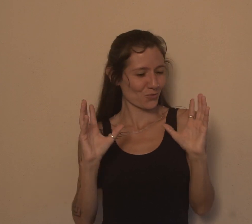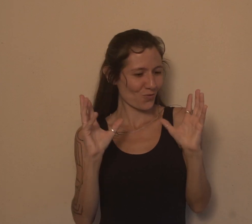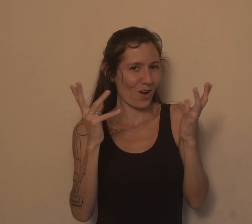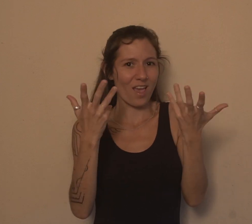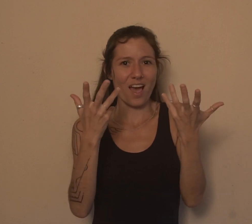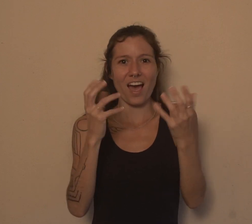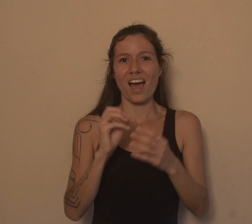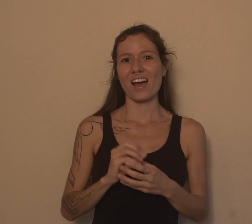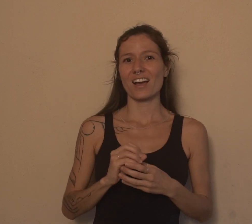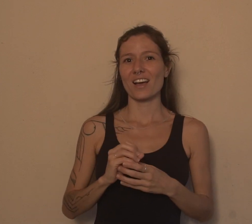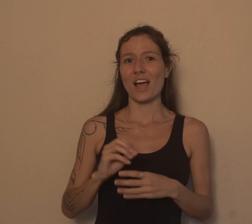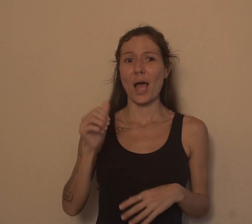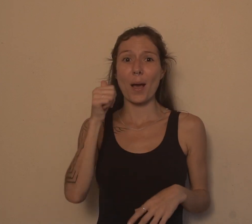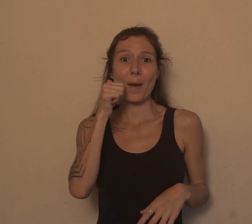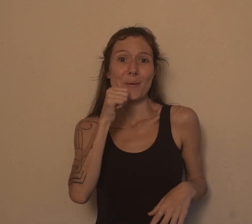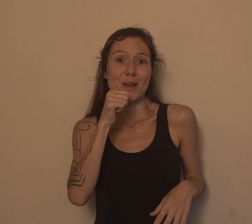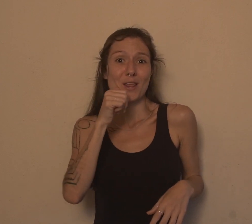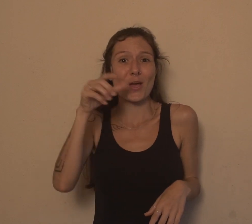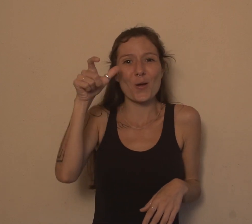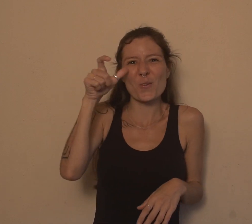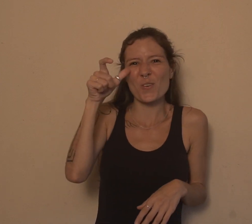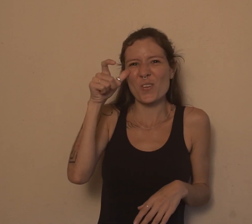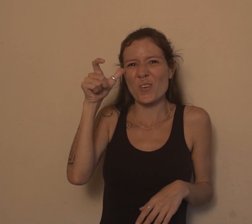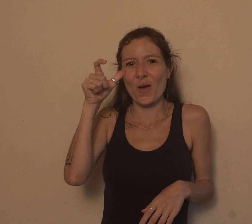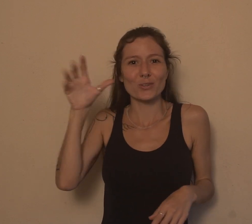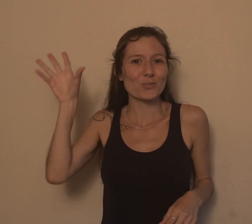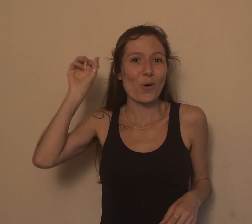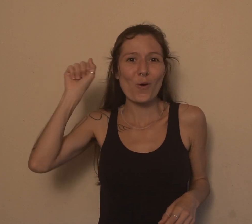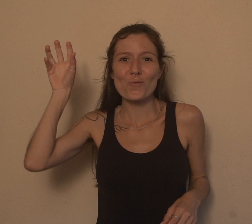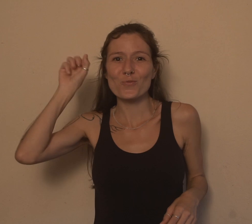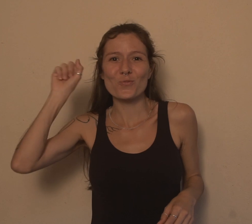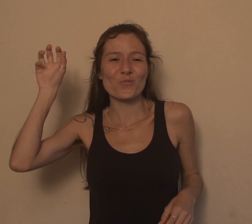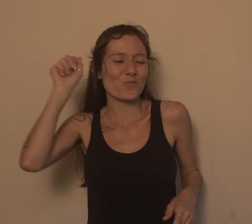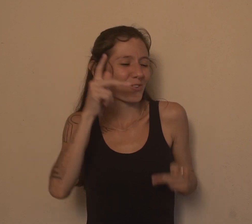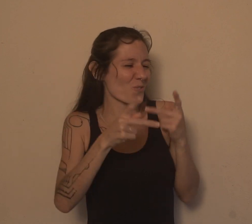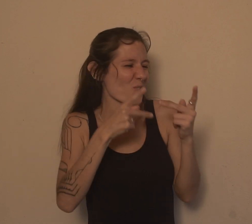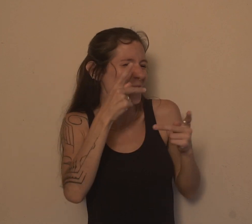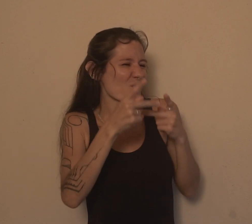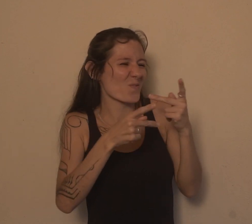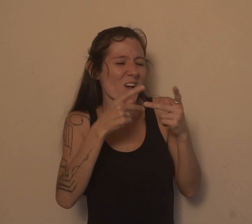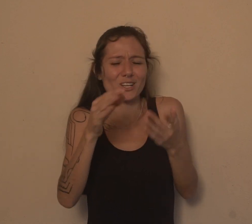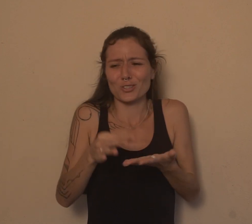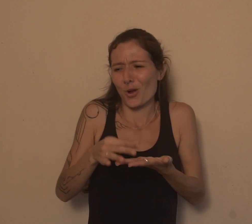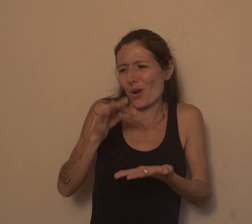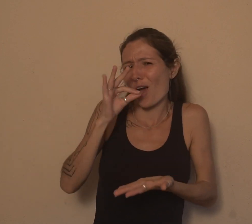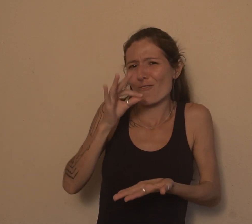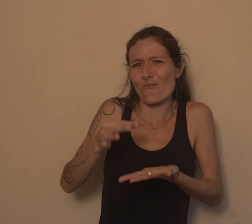Chica chega curiosa já escutando as prosas do café da manhã dos Fulião. Pão de queijo, biscoito, peta, quebrador, café com